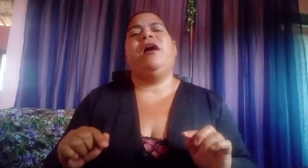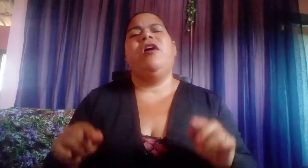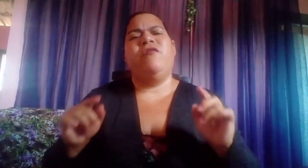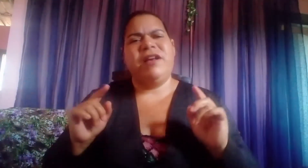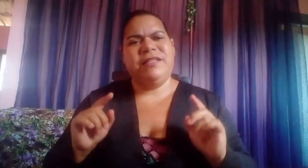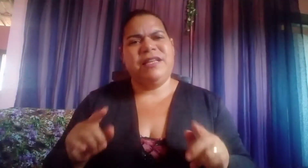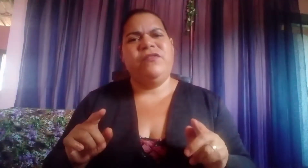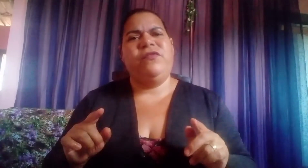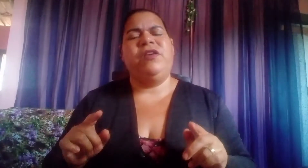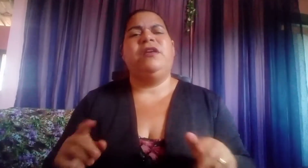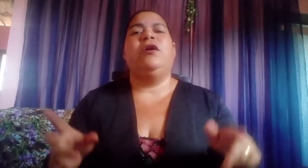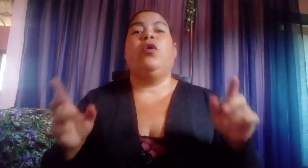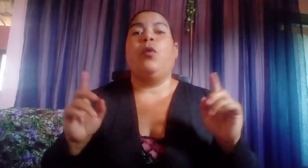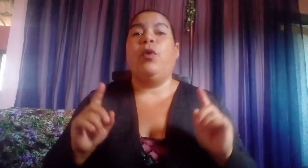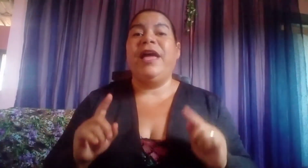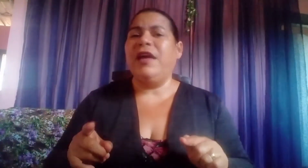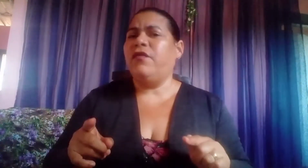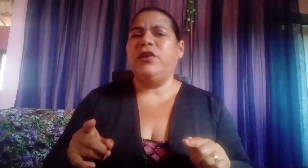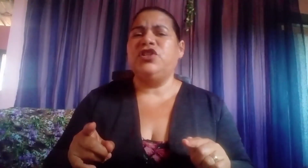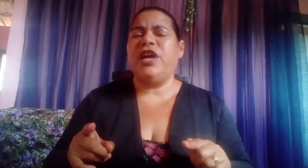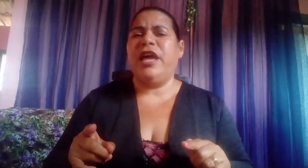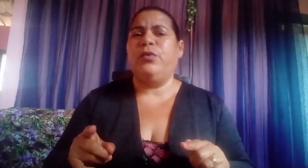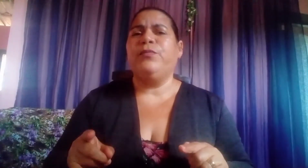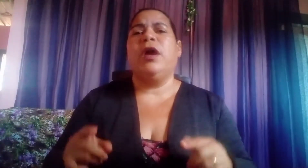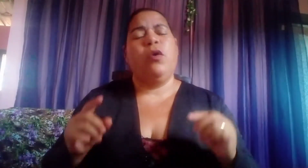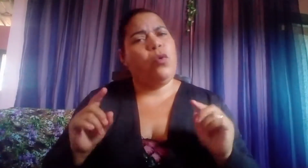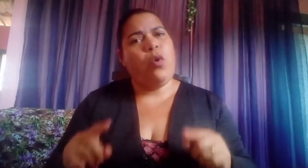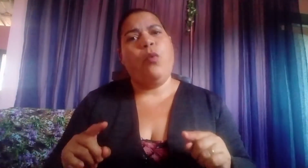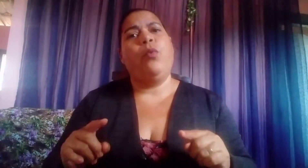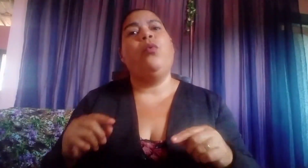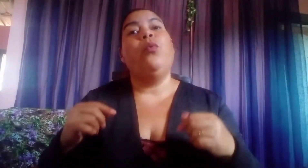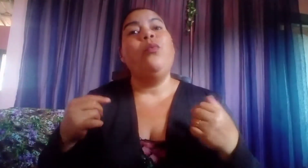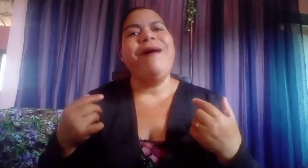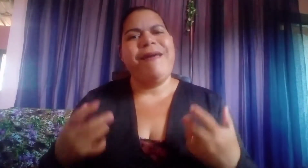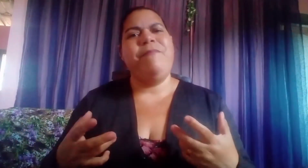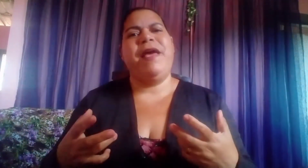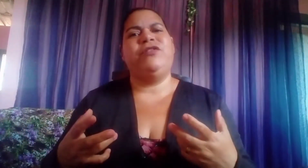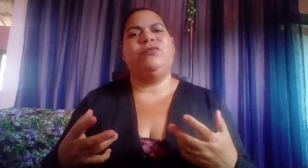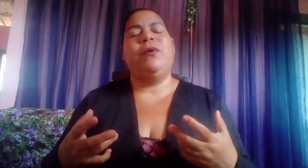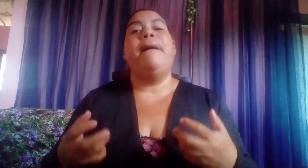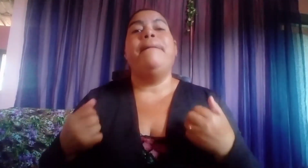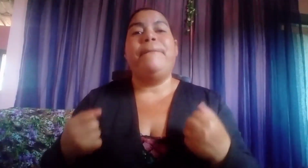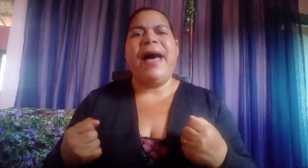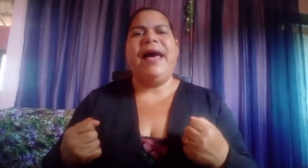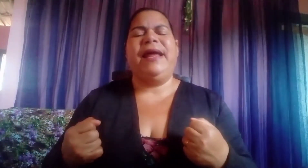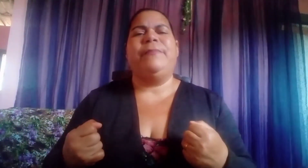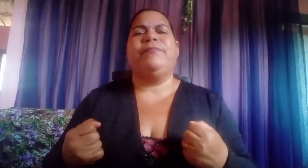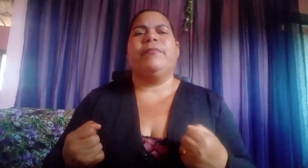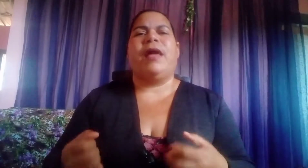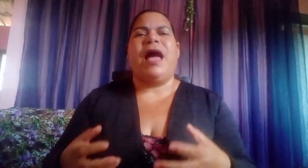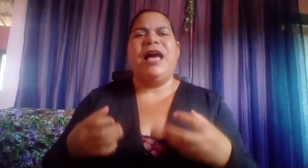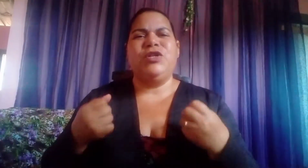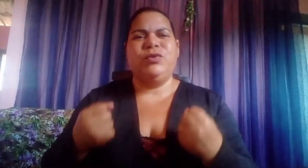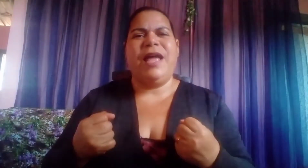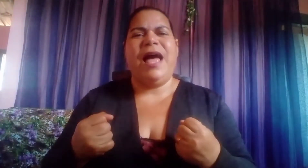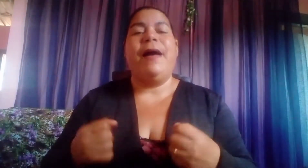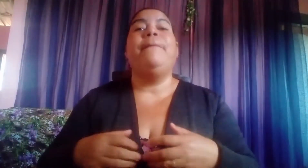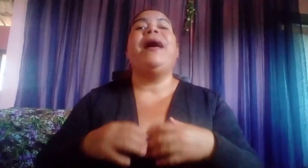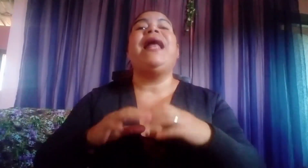vai servir como refrigério, como um remédio para ajudar, para